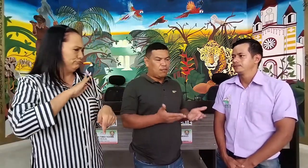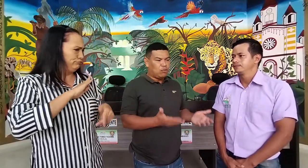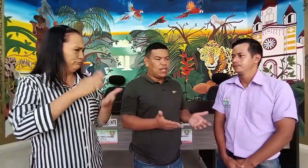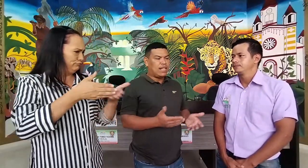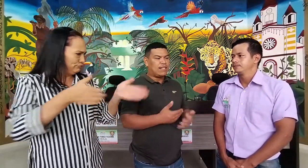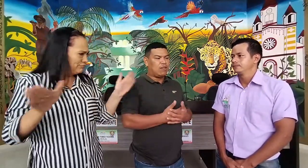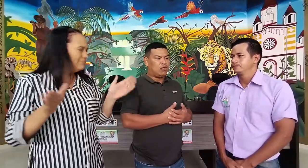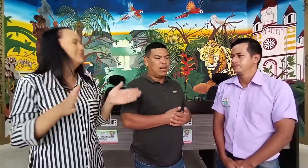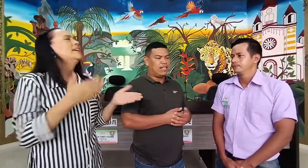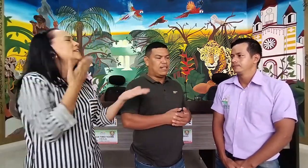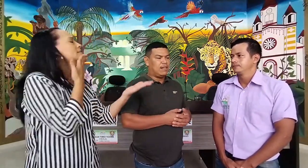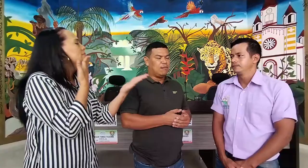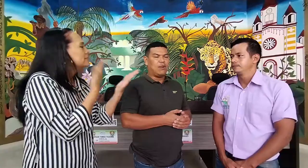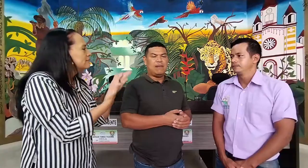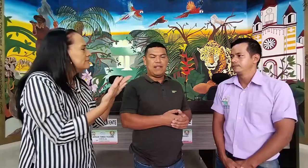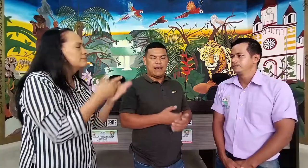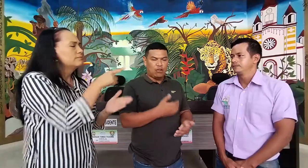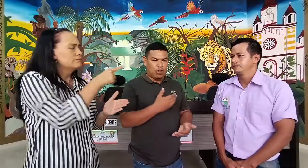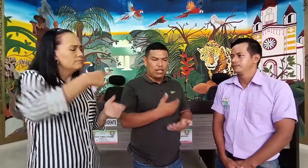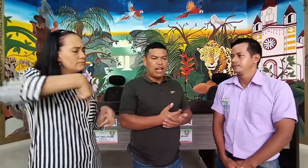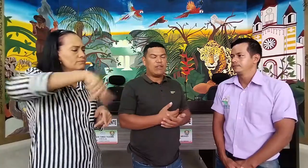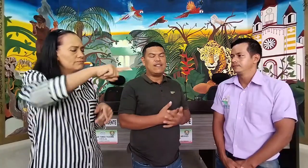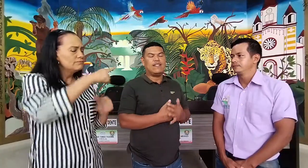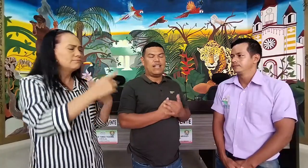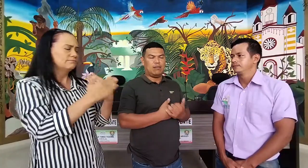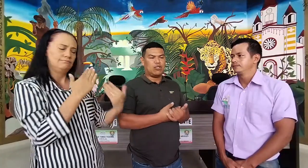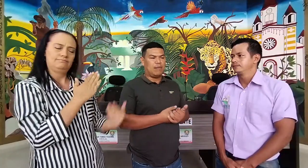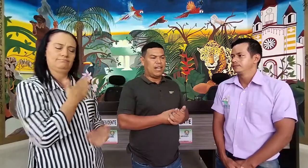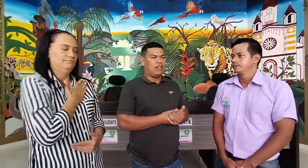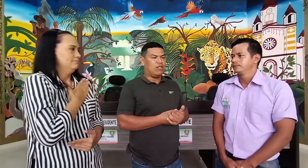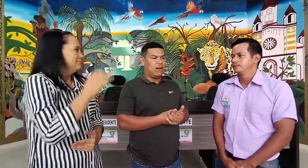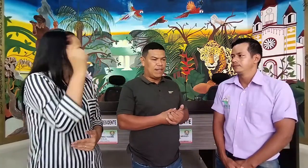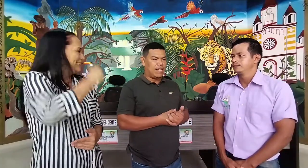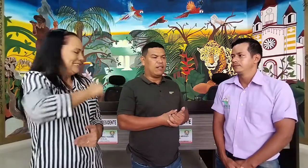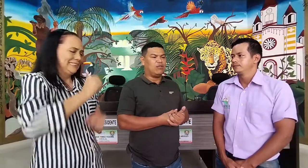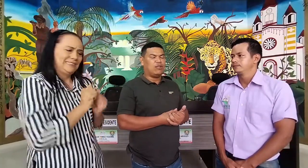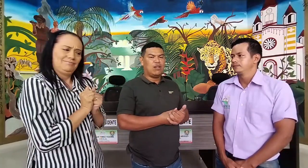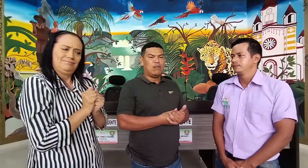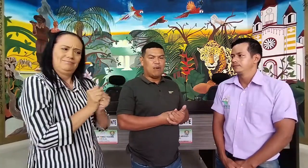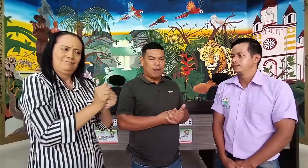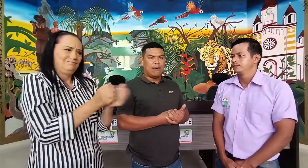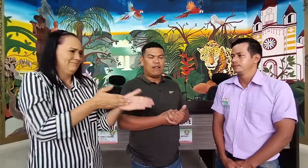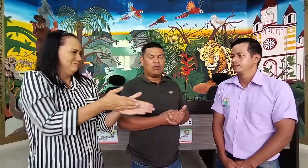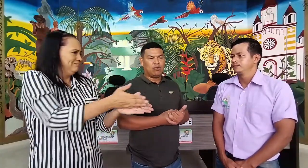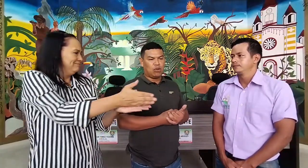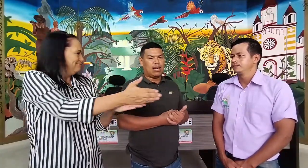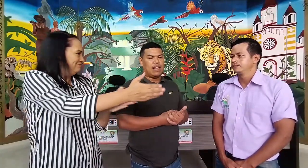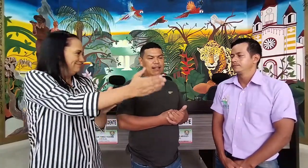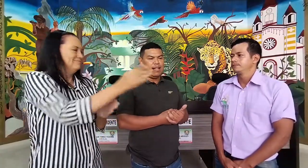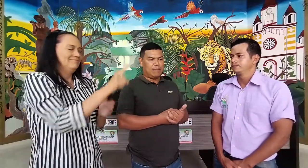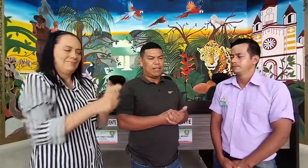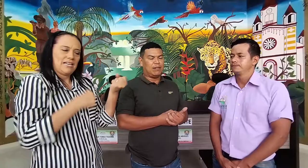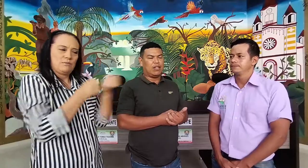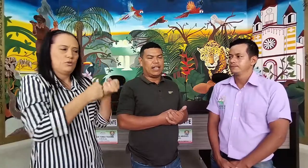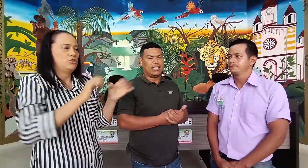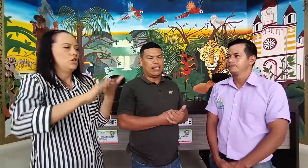muchas gracias a ustedes por la invitación y claro que sí, seguimos caminando y avanzando por la población sorda del departamento de Caquetá.